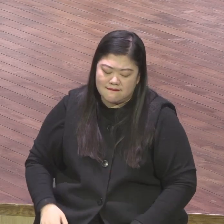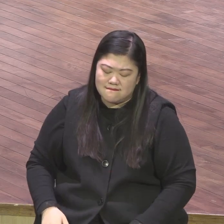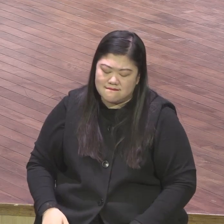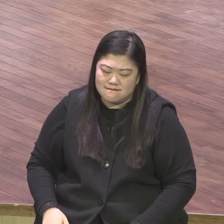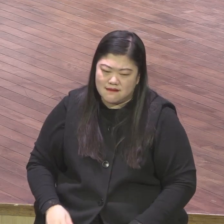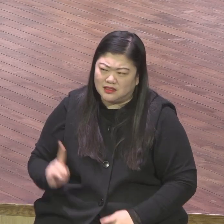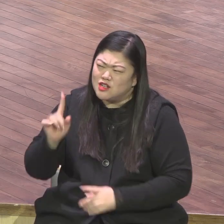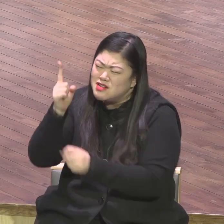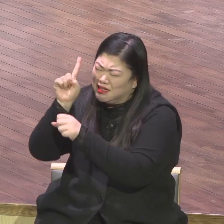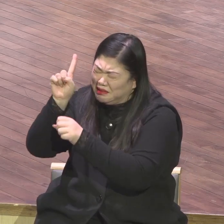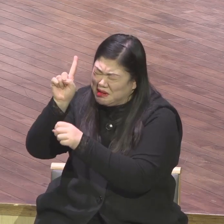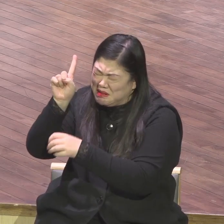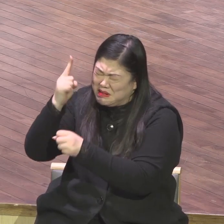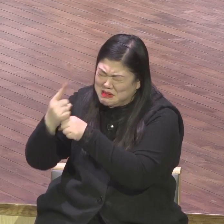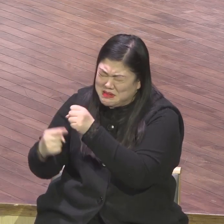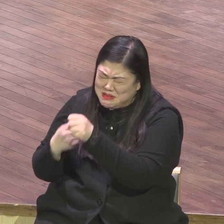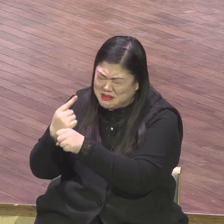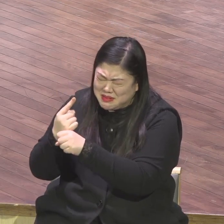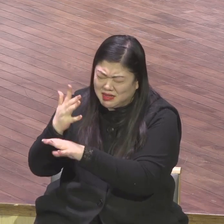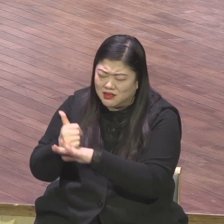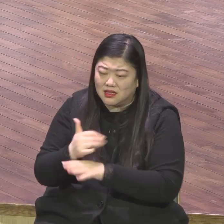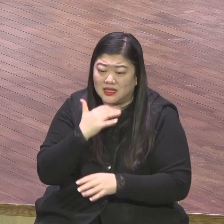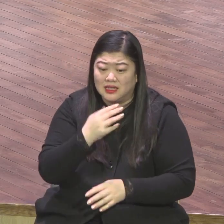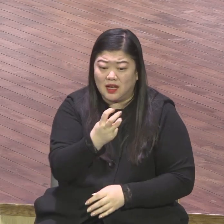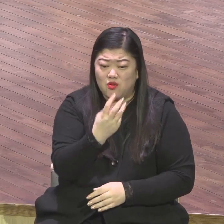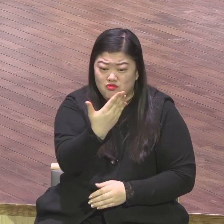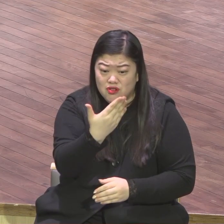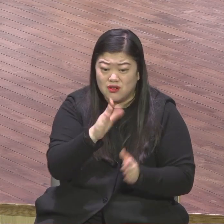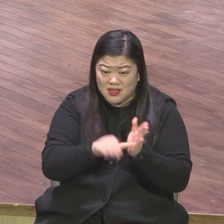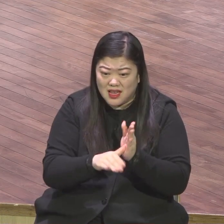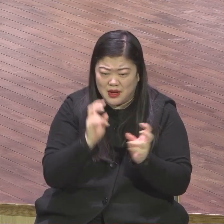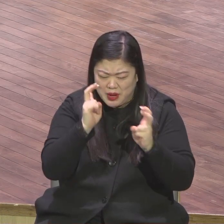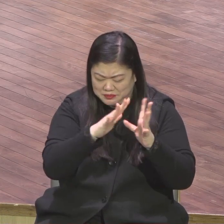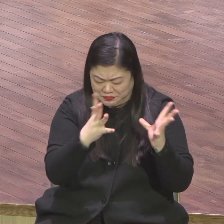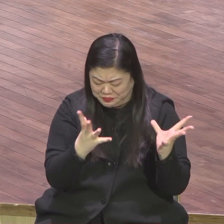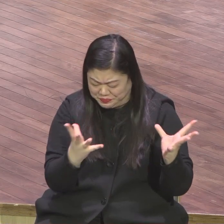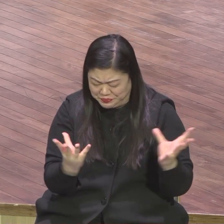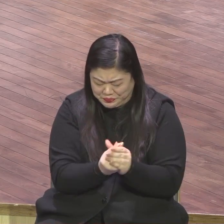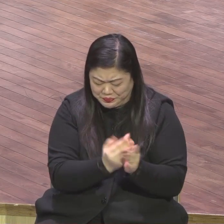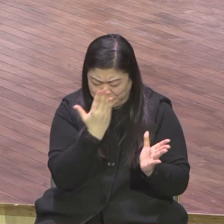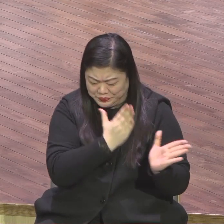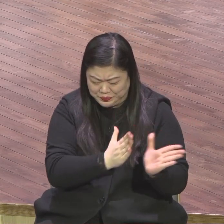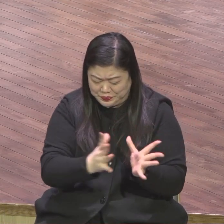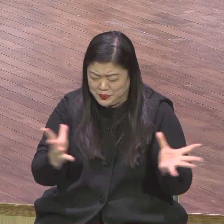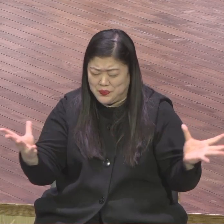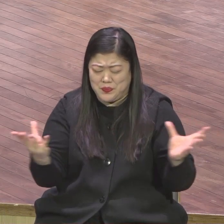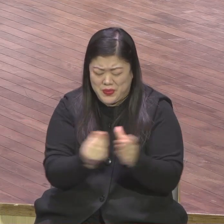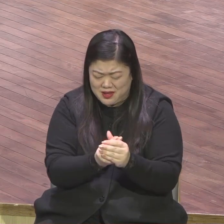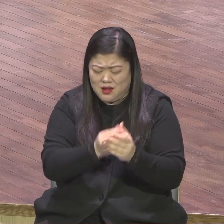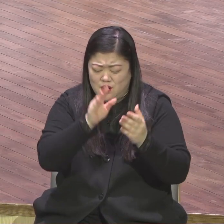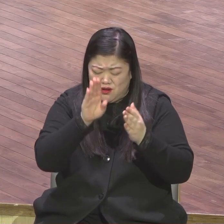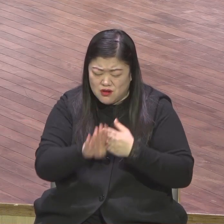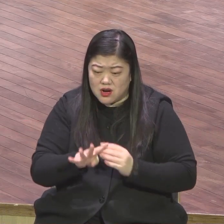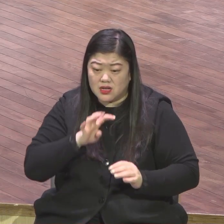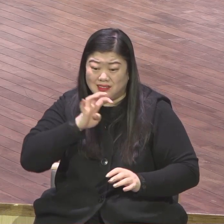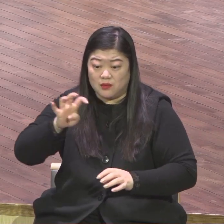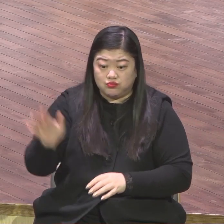40에 신학할 때 생각을 했겠냐고 그 결단 바람에 지금 여러분과 함께 2, 3천나라 5천적